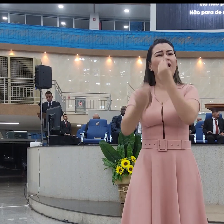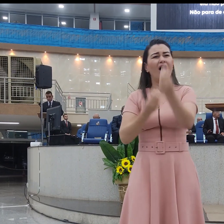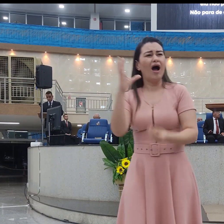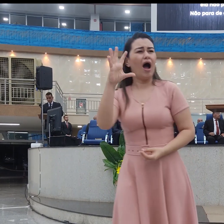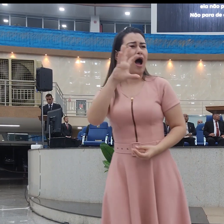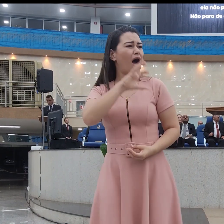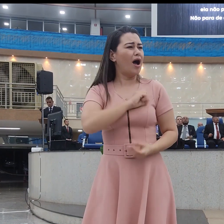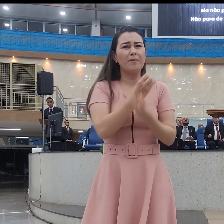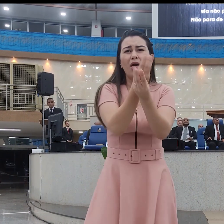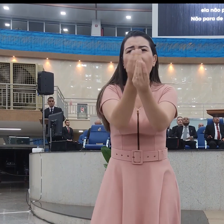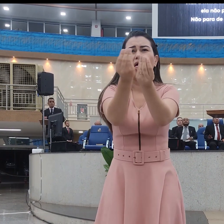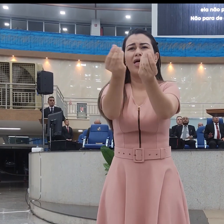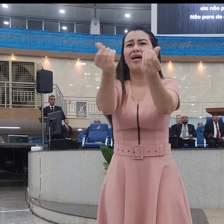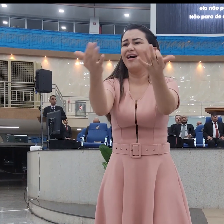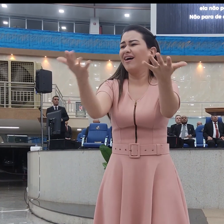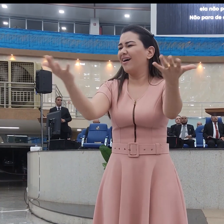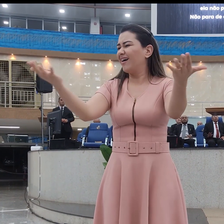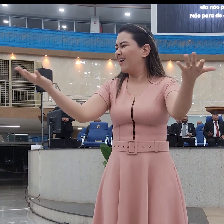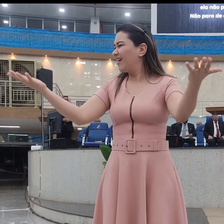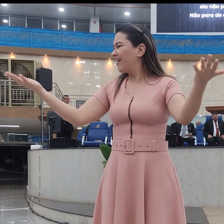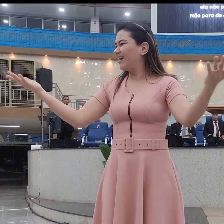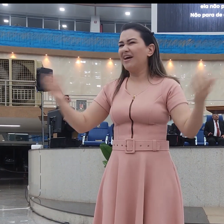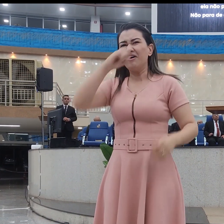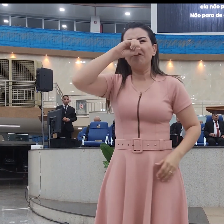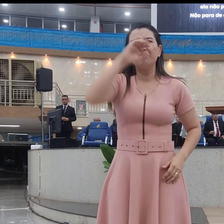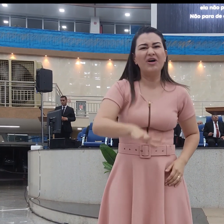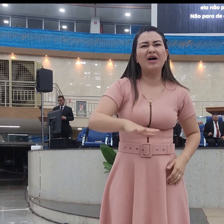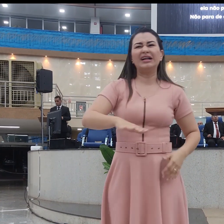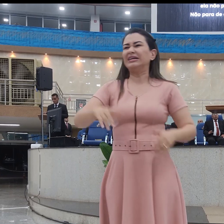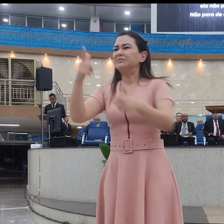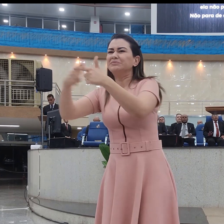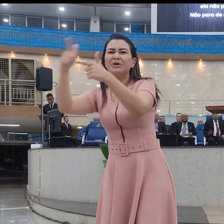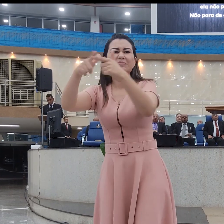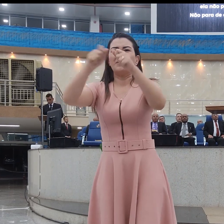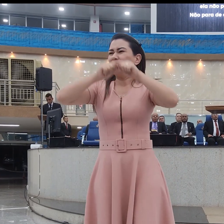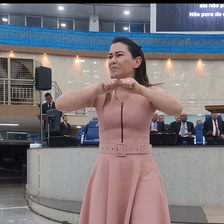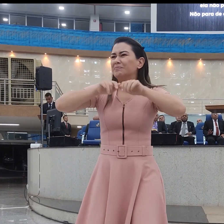Mas a noiva do cordeiro Ela não para, não para de cromar